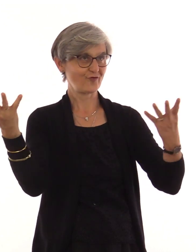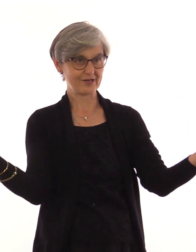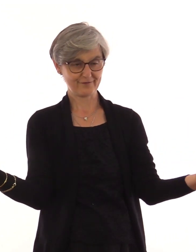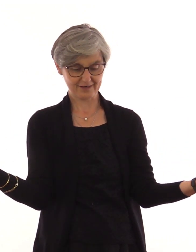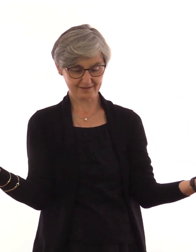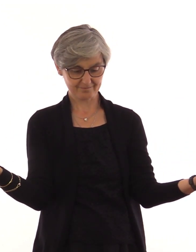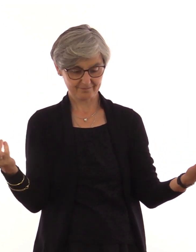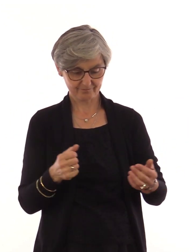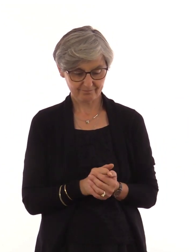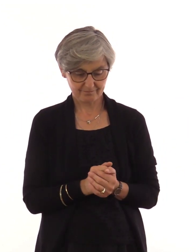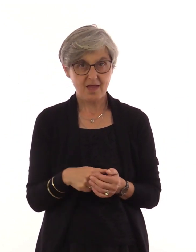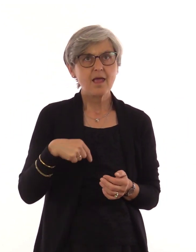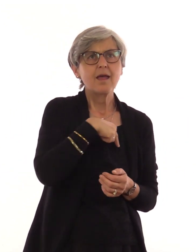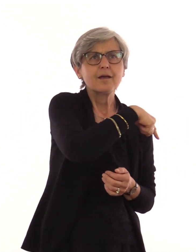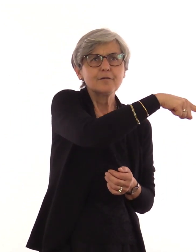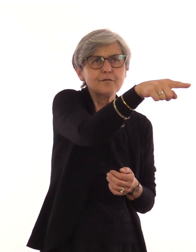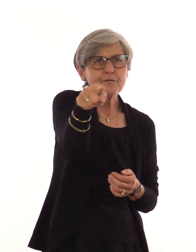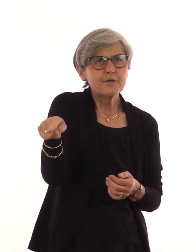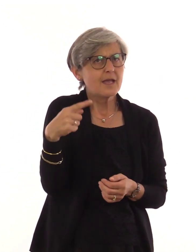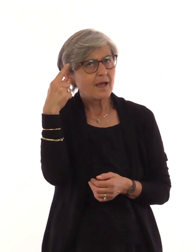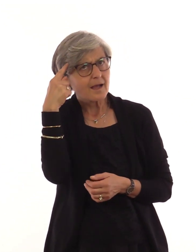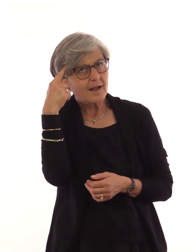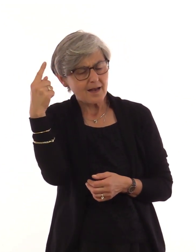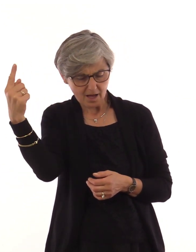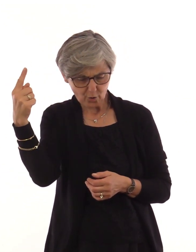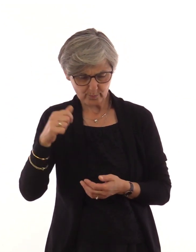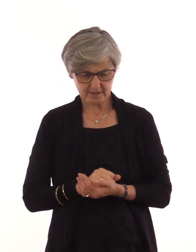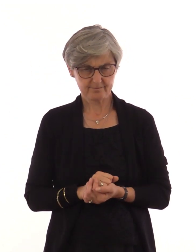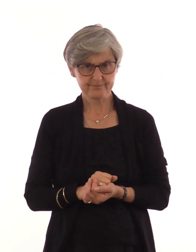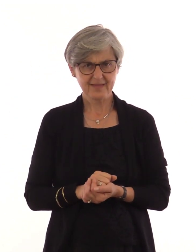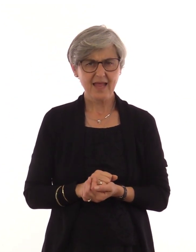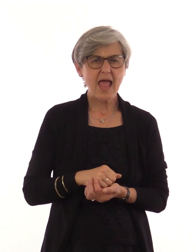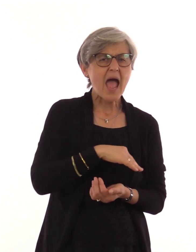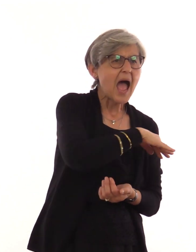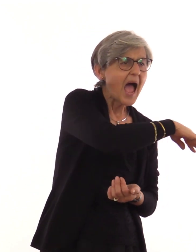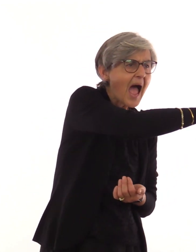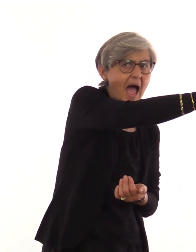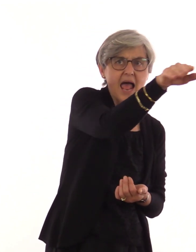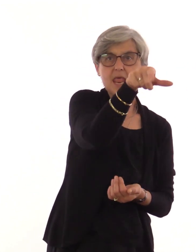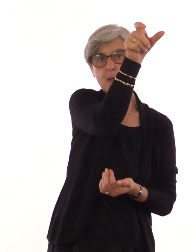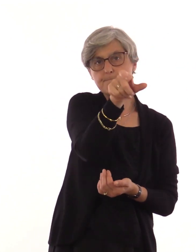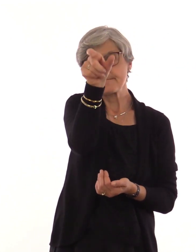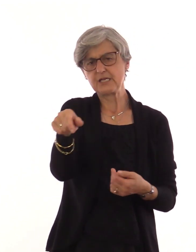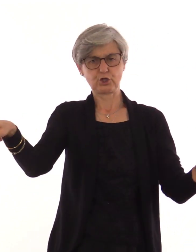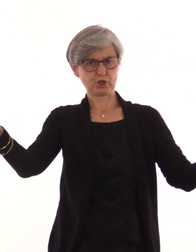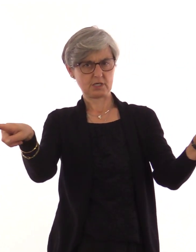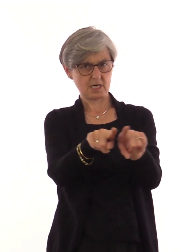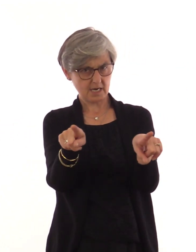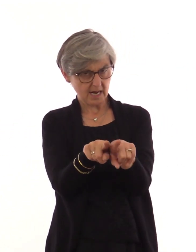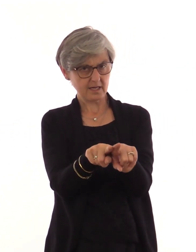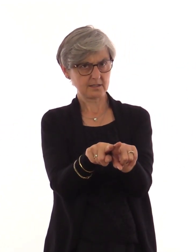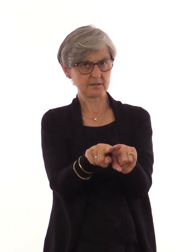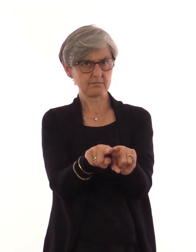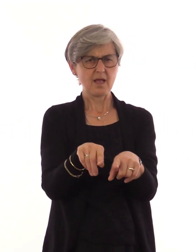Wir glauben, alle Menschen sind gleich. Alle Menschen haben die